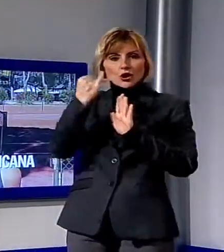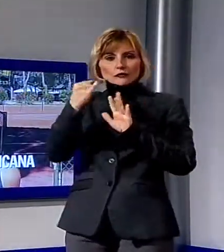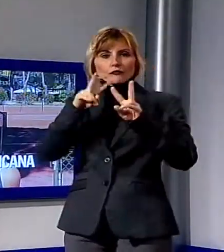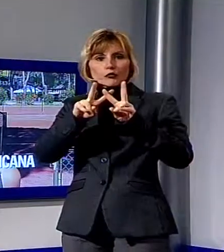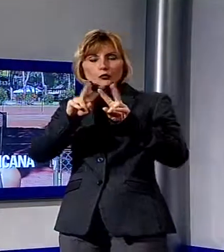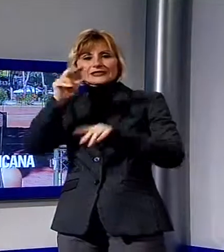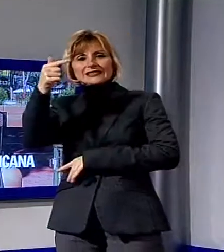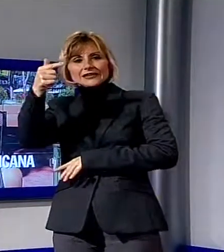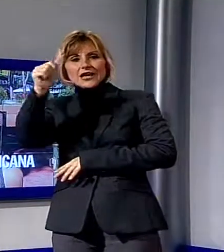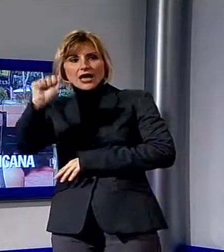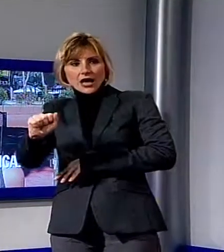56 al mondo.